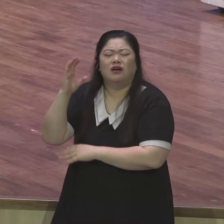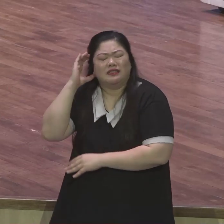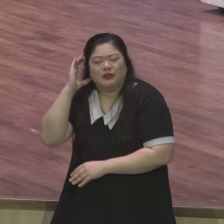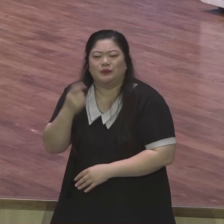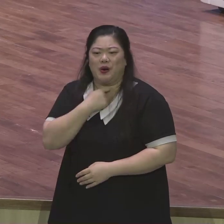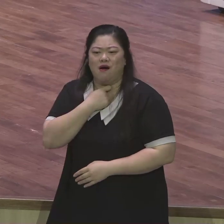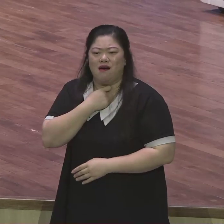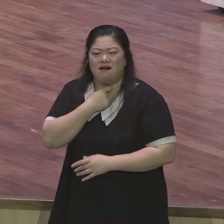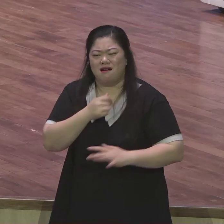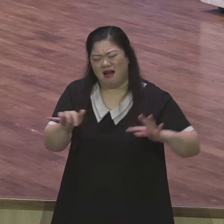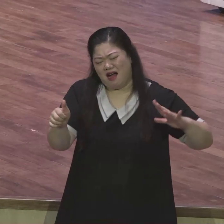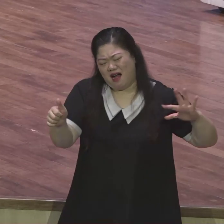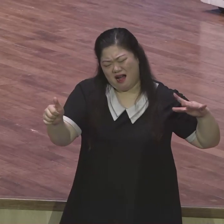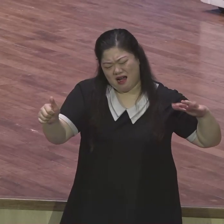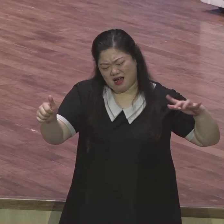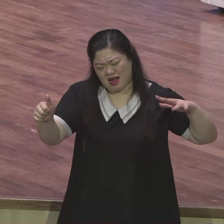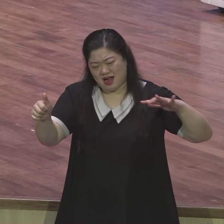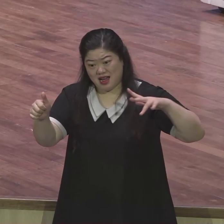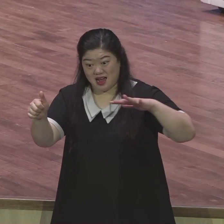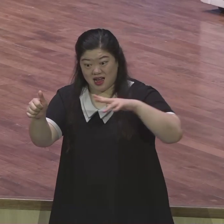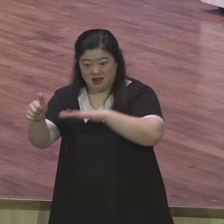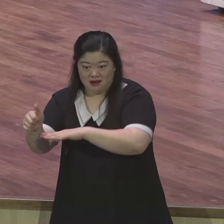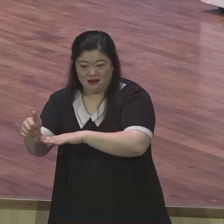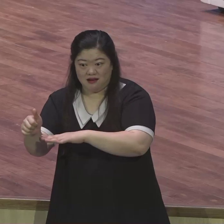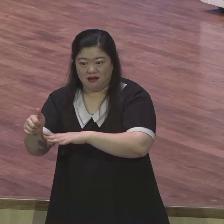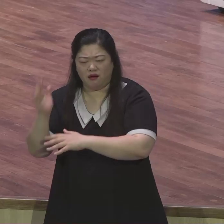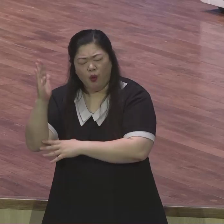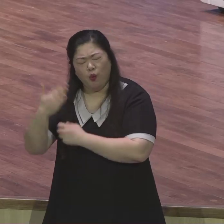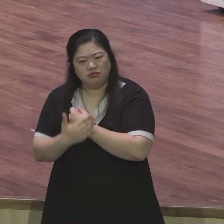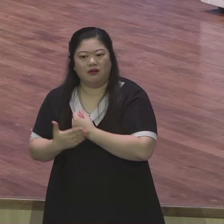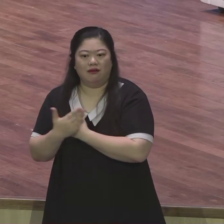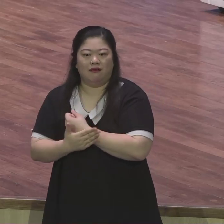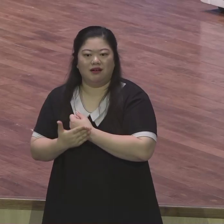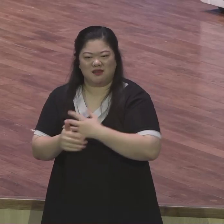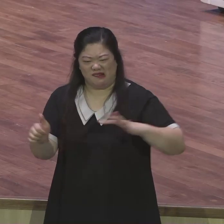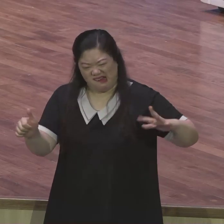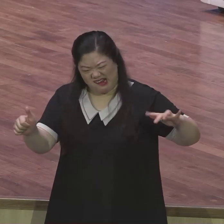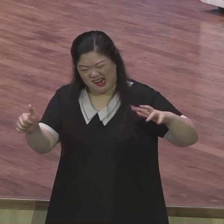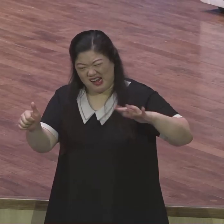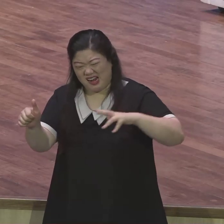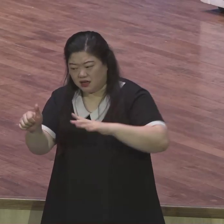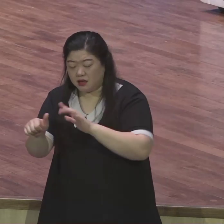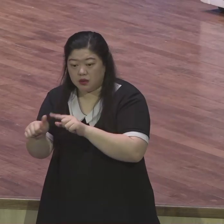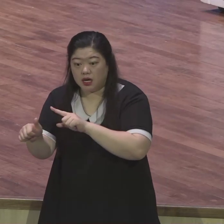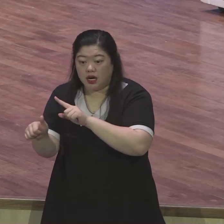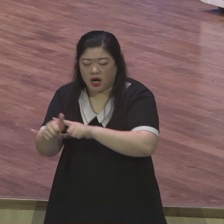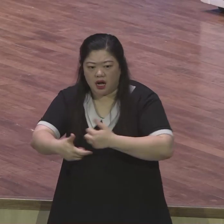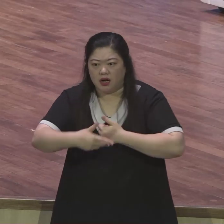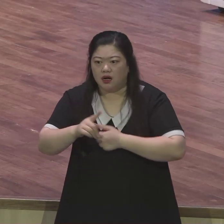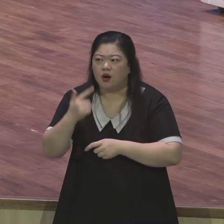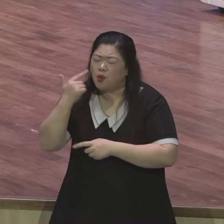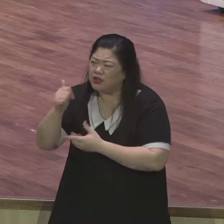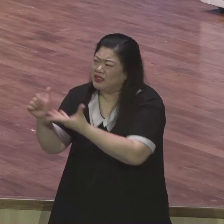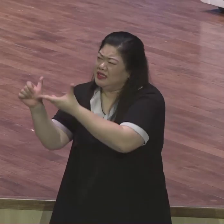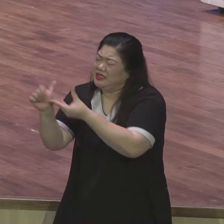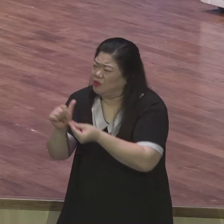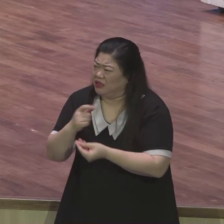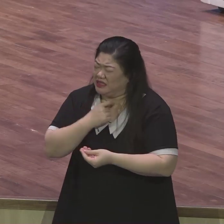설교의 은사, 말씀의 은사가 있는 분이셨어요 너무 이분의 설교를 듣고자 하는 자들 많아서 일정을 조절할 만큼 그런